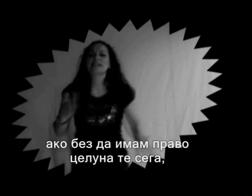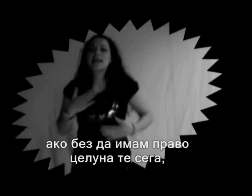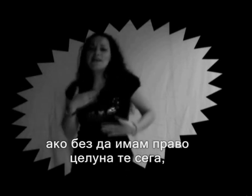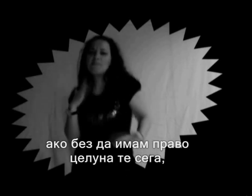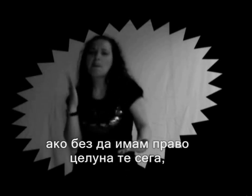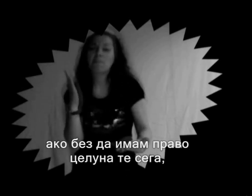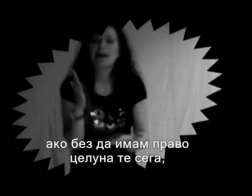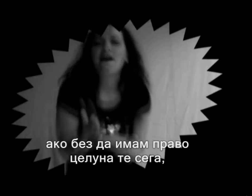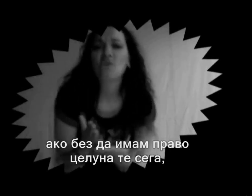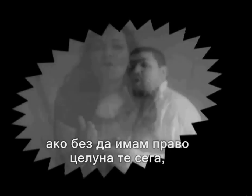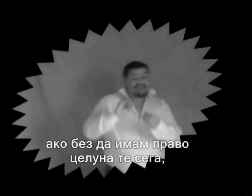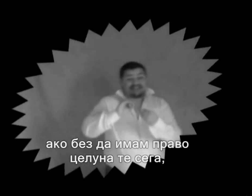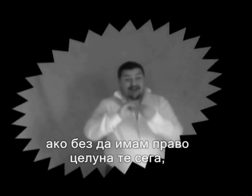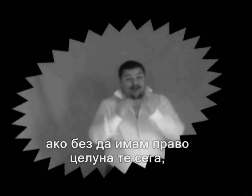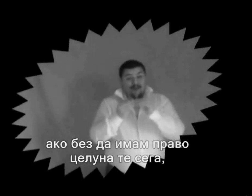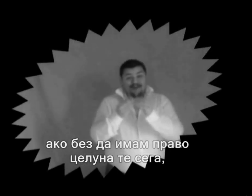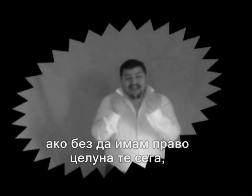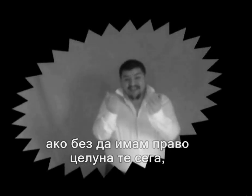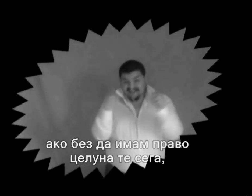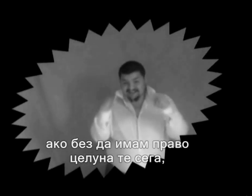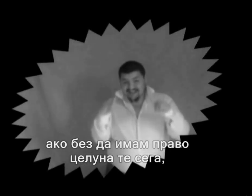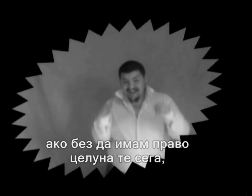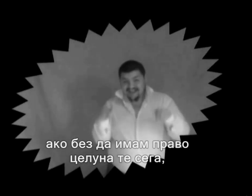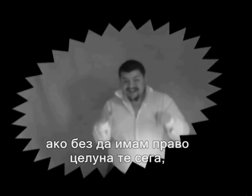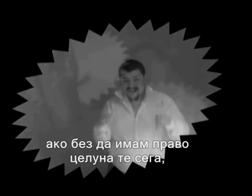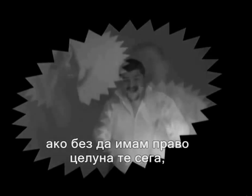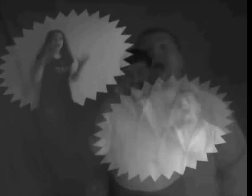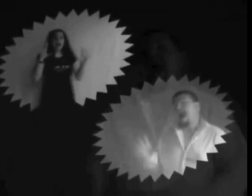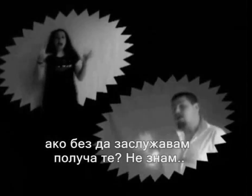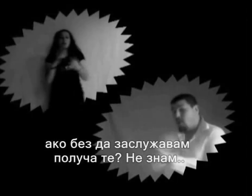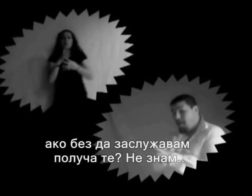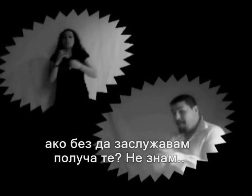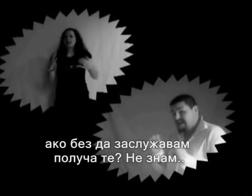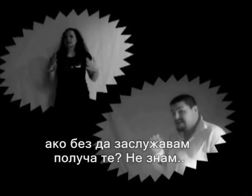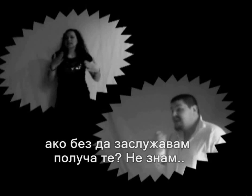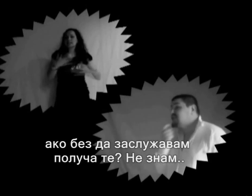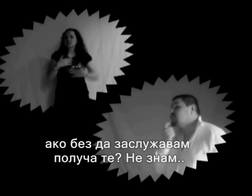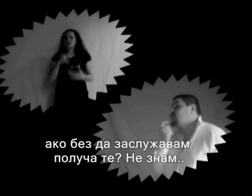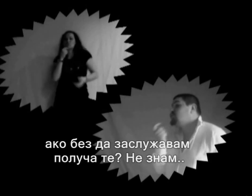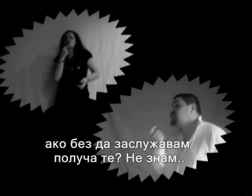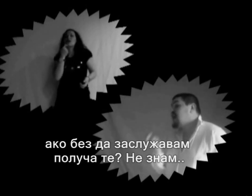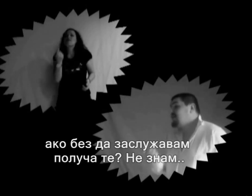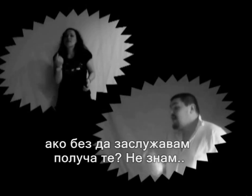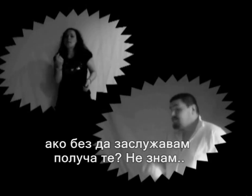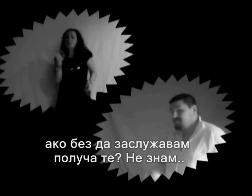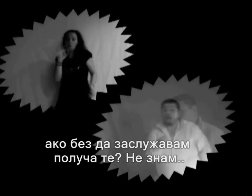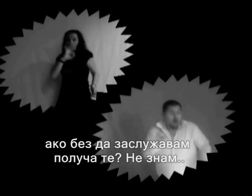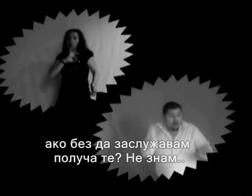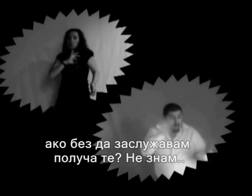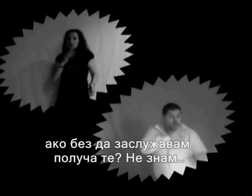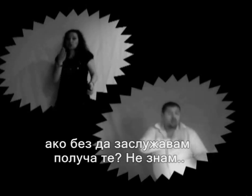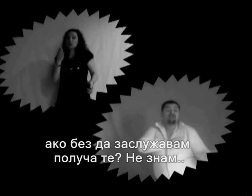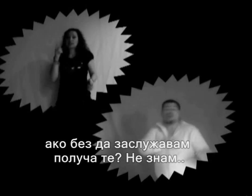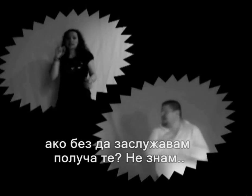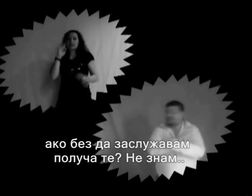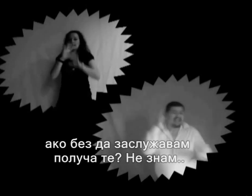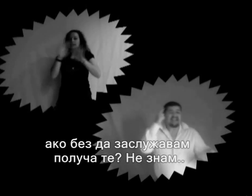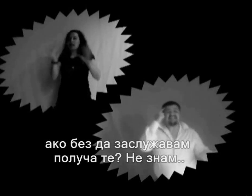без да имам право, цяло на те сега, ако без да заслужавам, получа те не